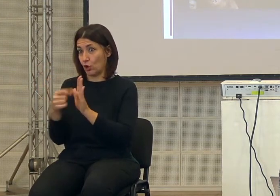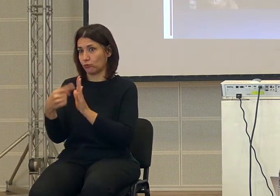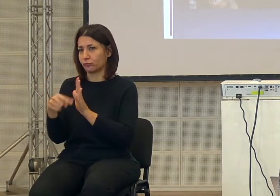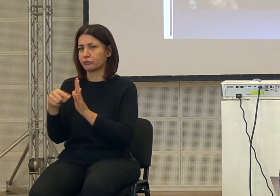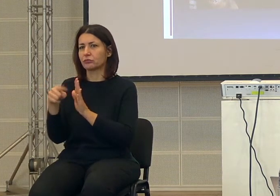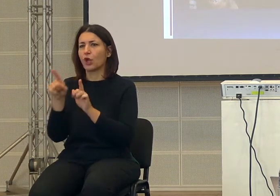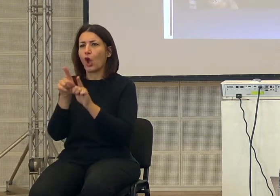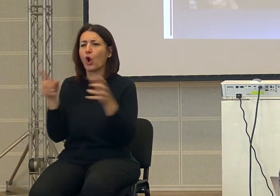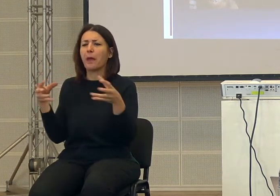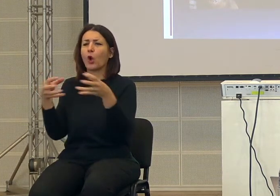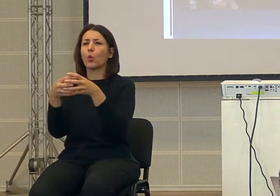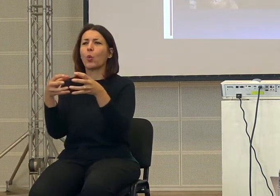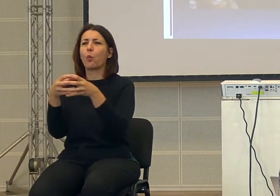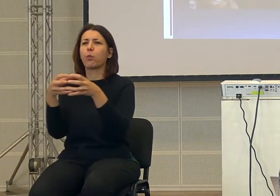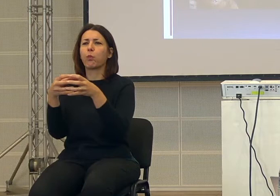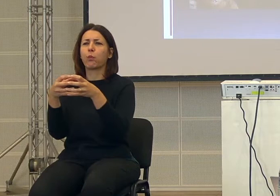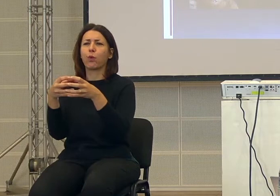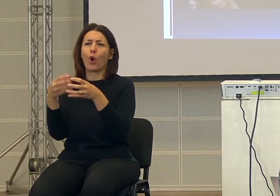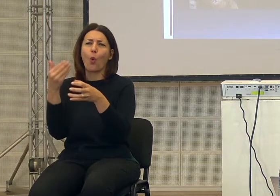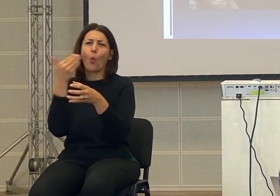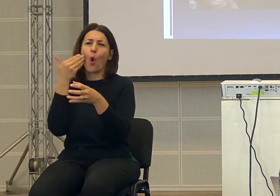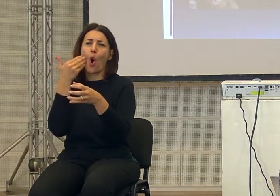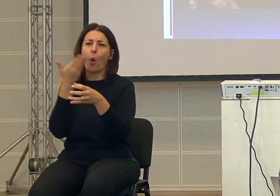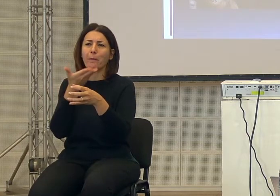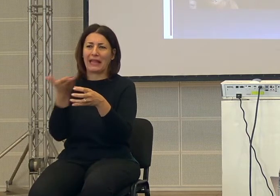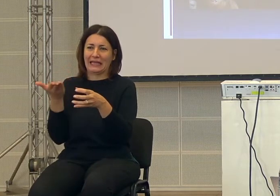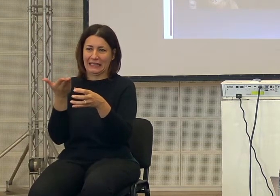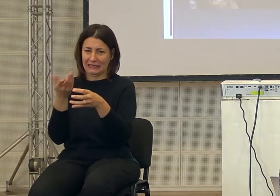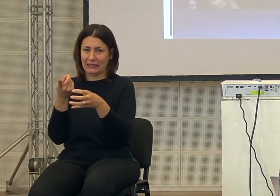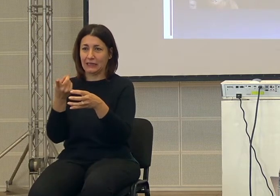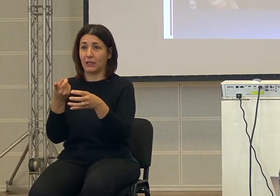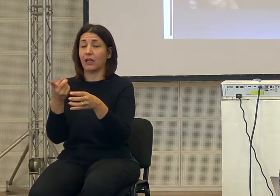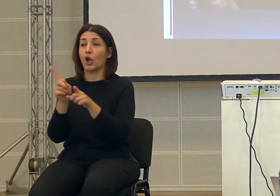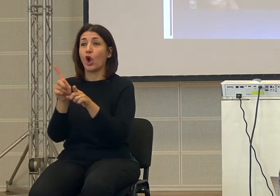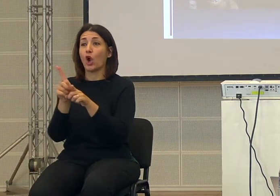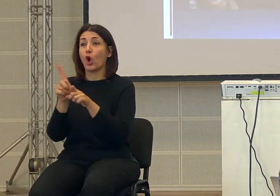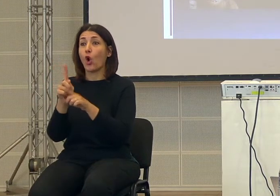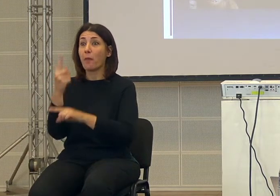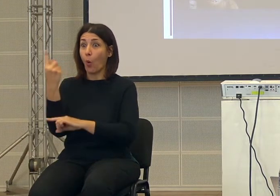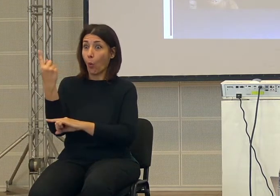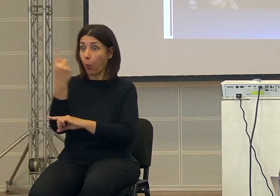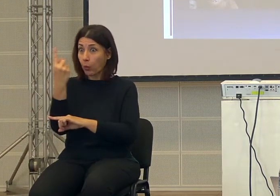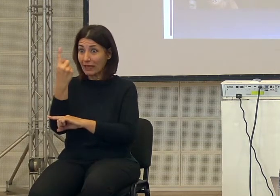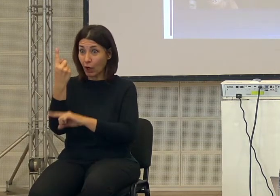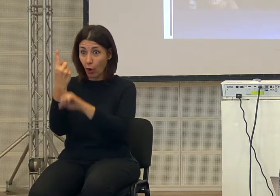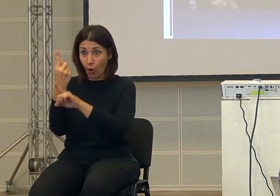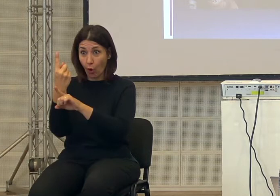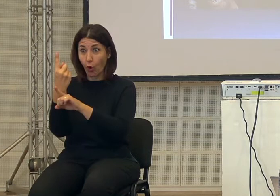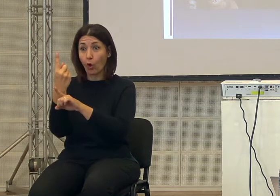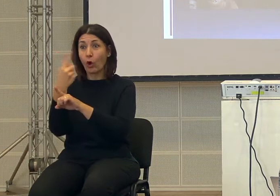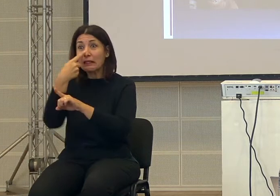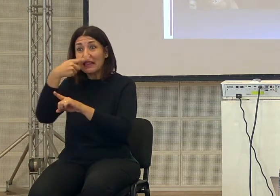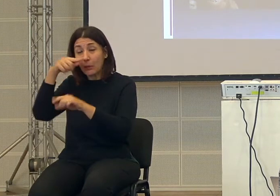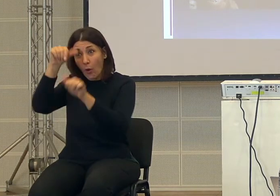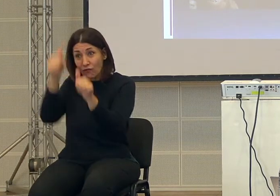cespuglio di ominidi, cioè la specie umana non è rappresentata da un solo